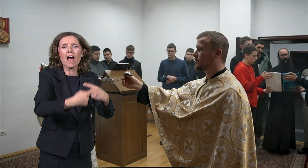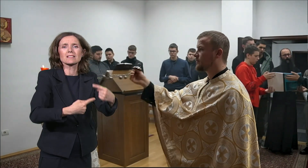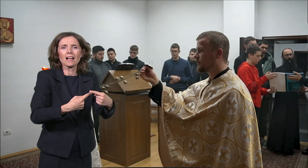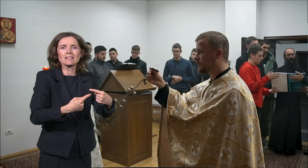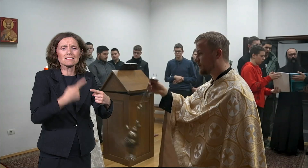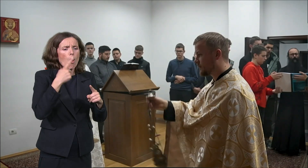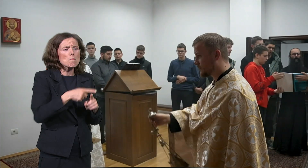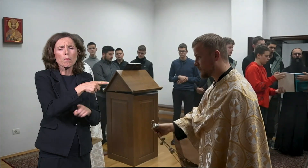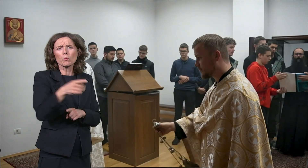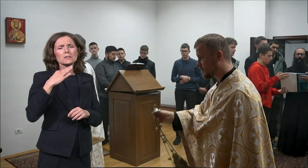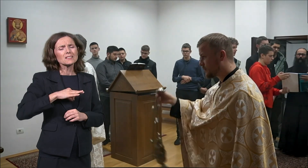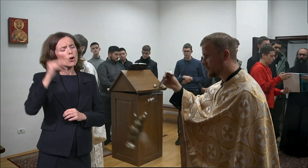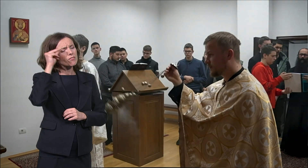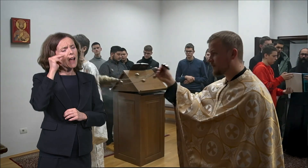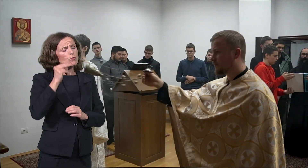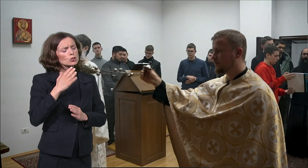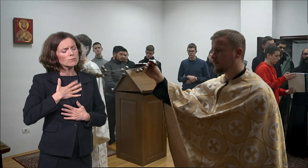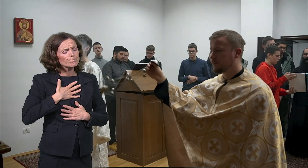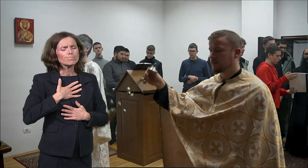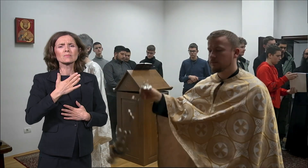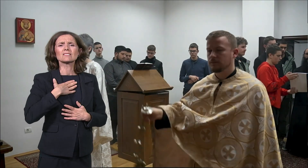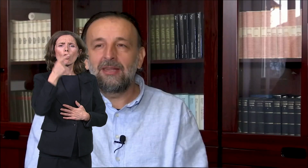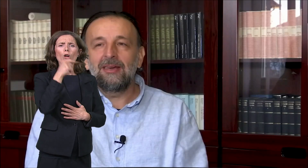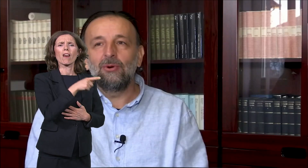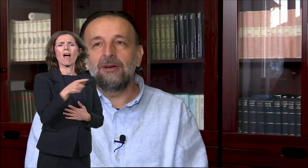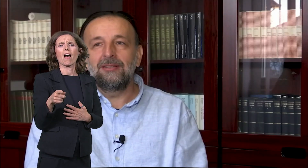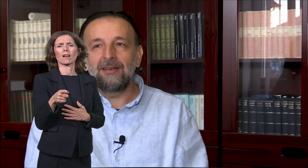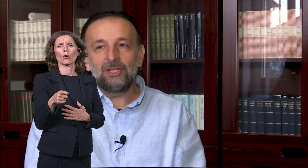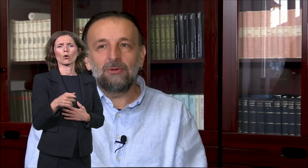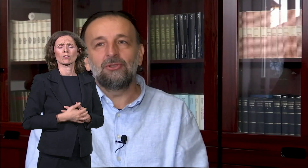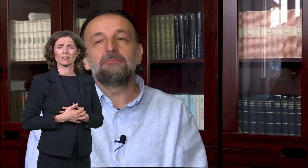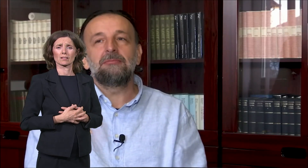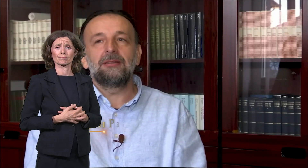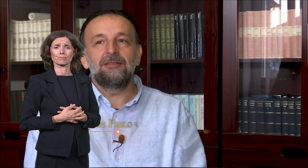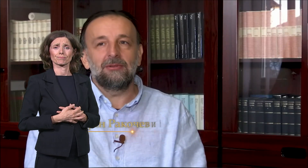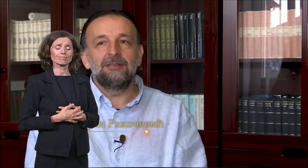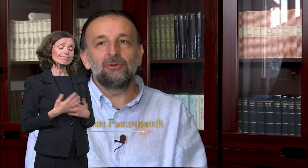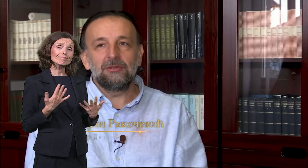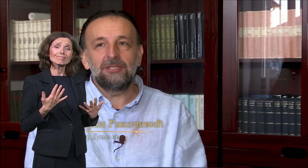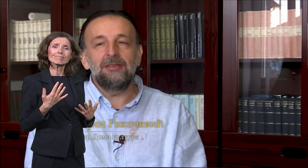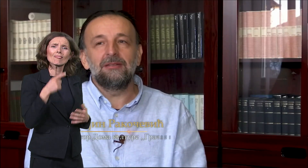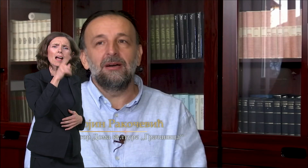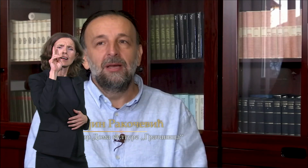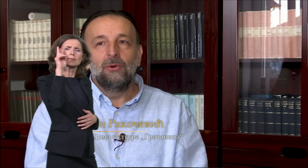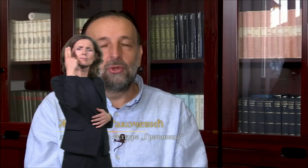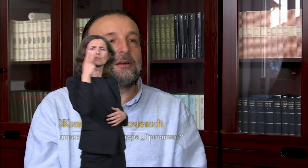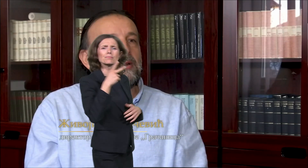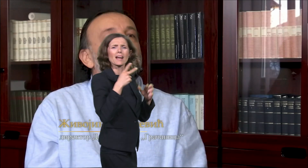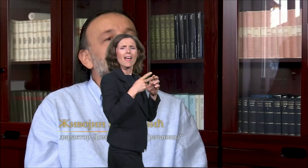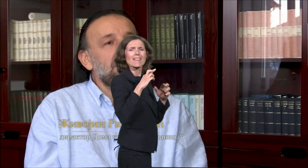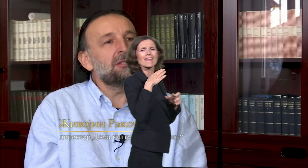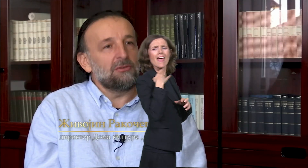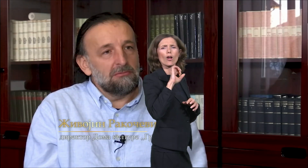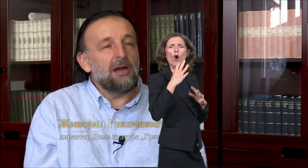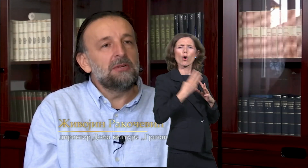rodu. ako se na nekoga i na nešto može primeniti, onaj njegošev stih da udar